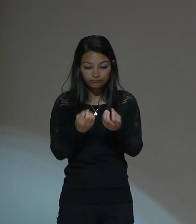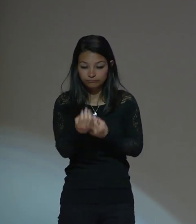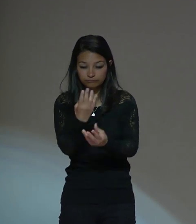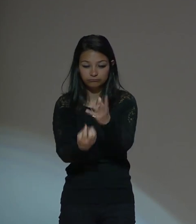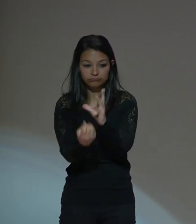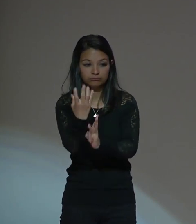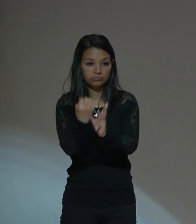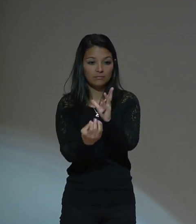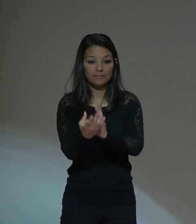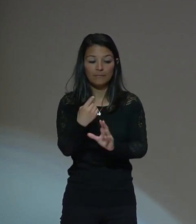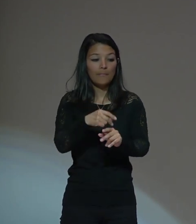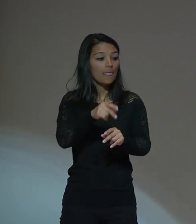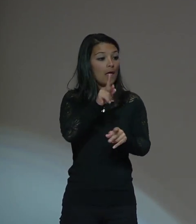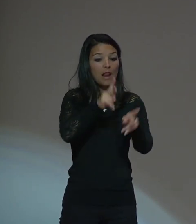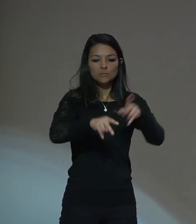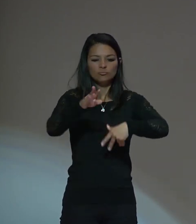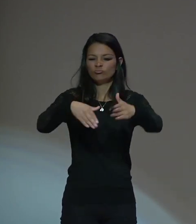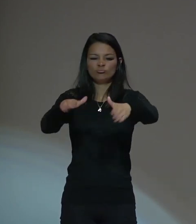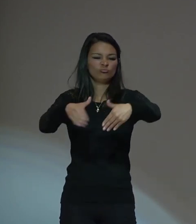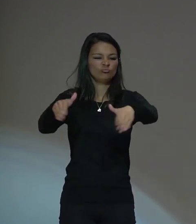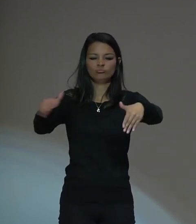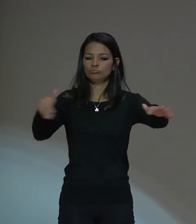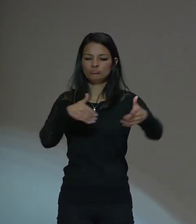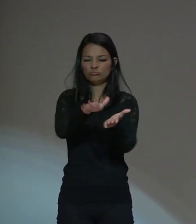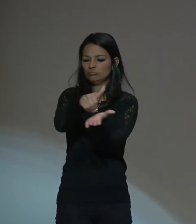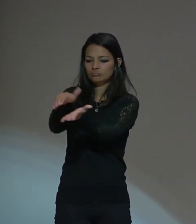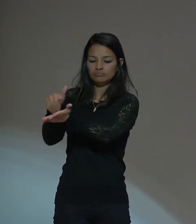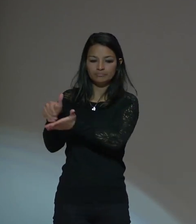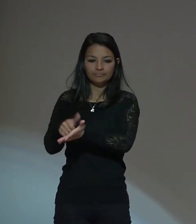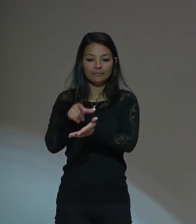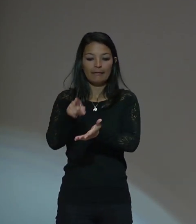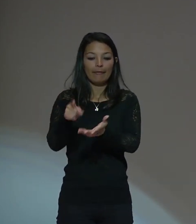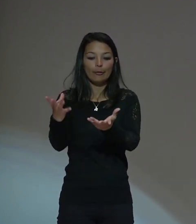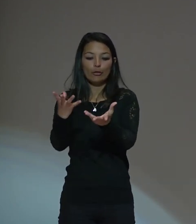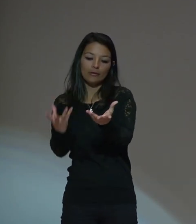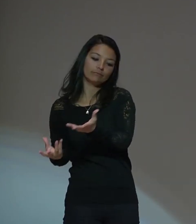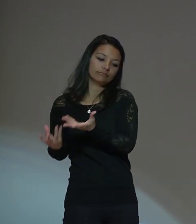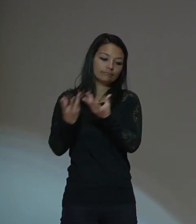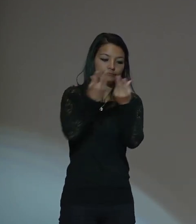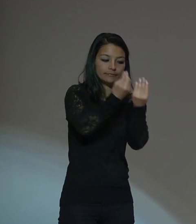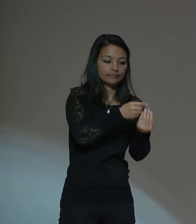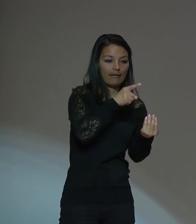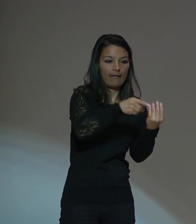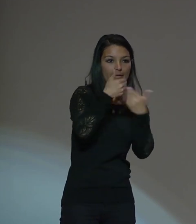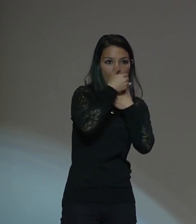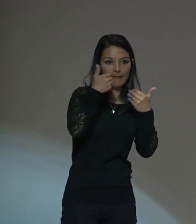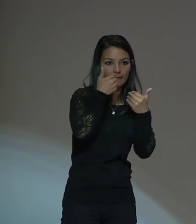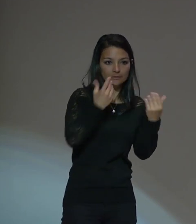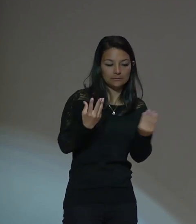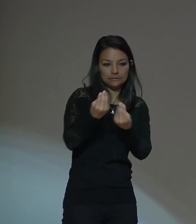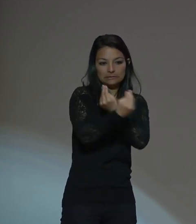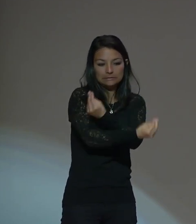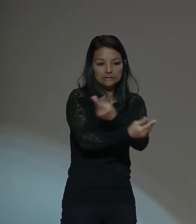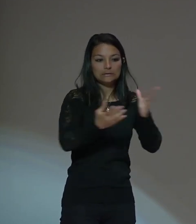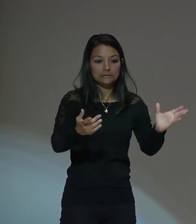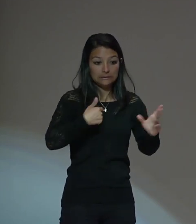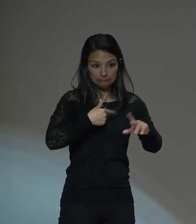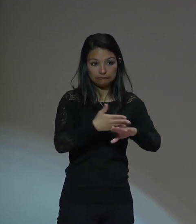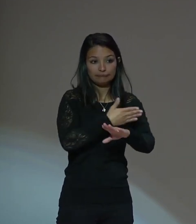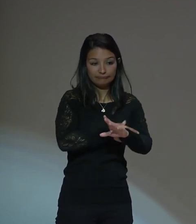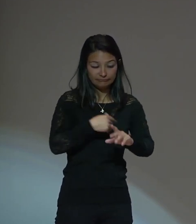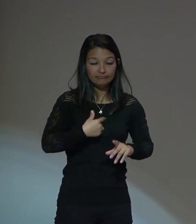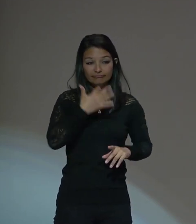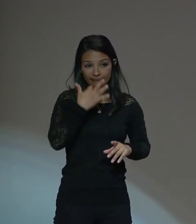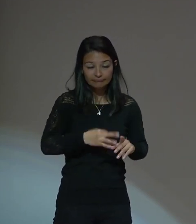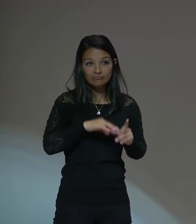tenían que refugiarse al otro lado de la orilla. Y yo he vivido con ellos bastante tiempo porque